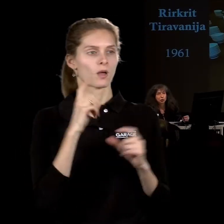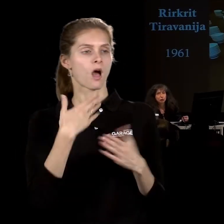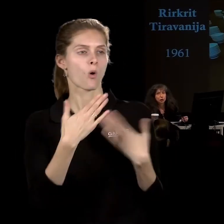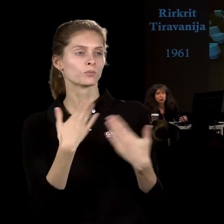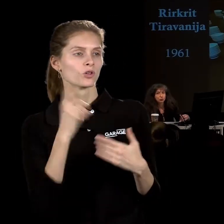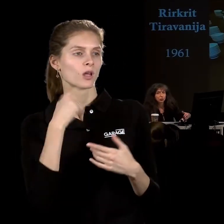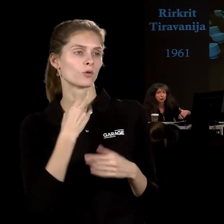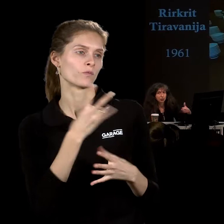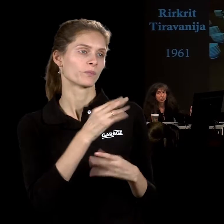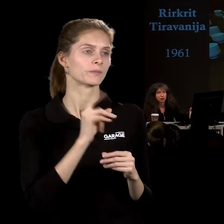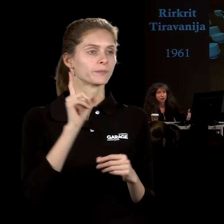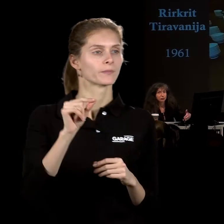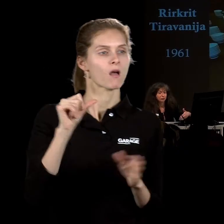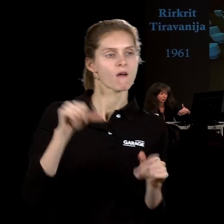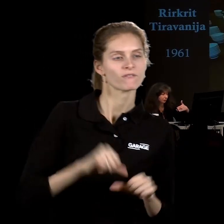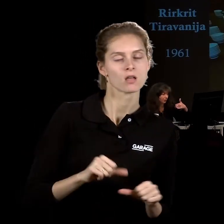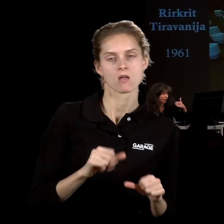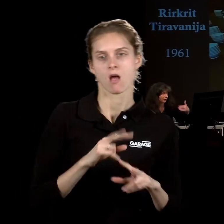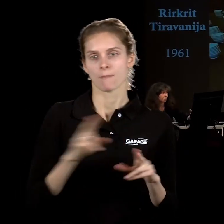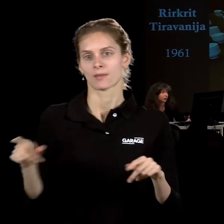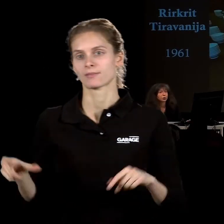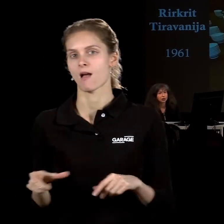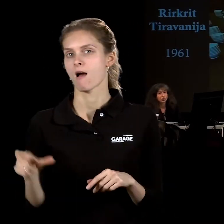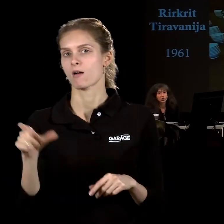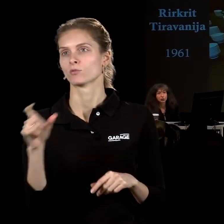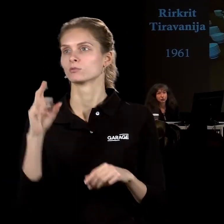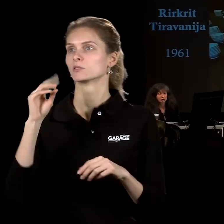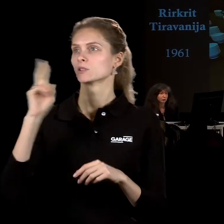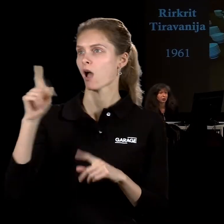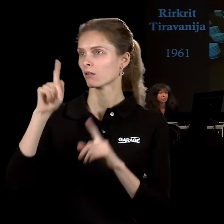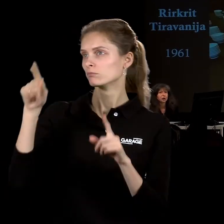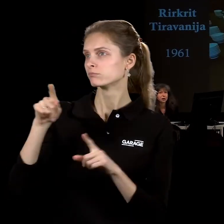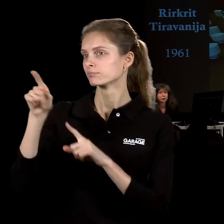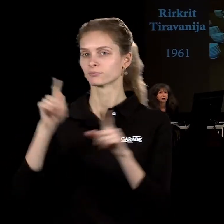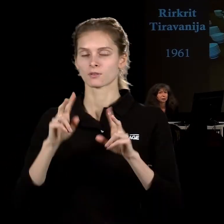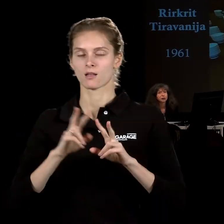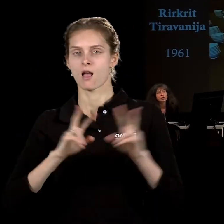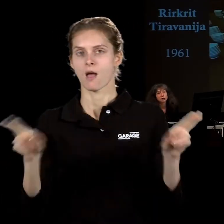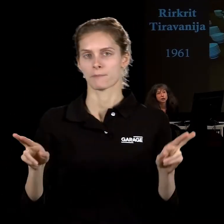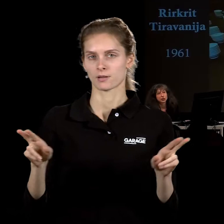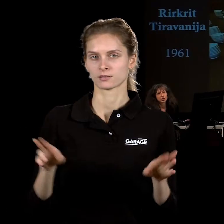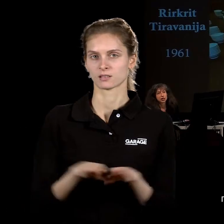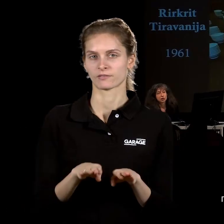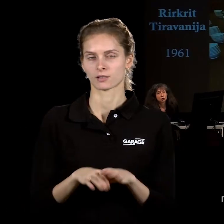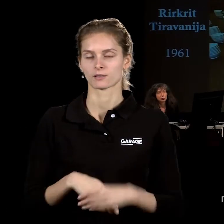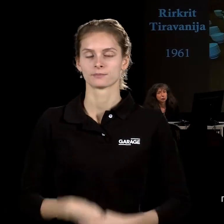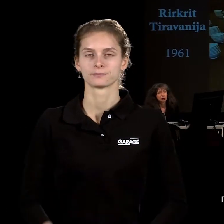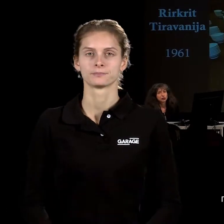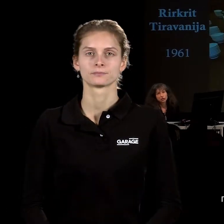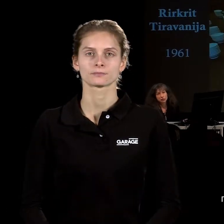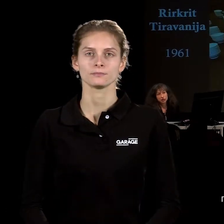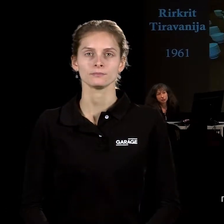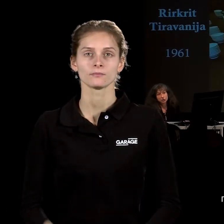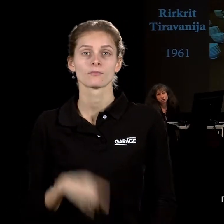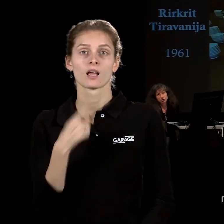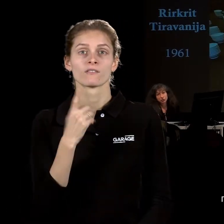И что эту ситуацию вот такого размеренного, абсолютно ограниченной общения, ситуации общения надо менять. Что, может быть,